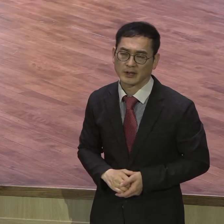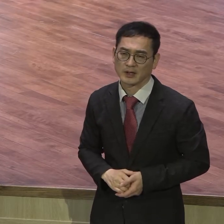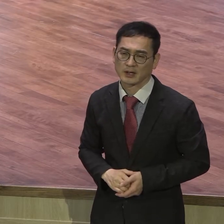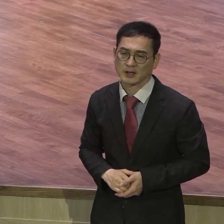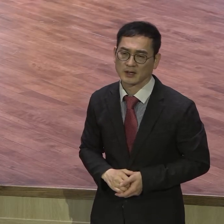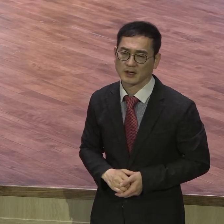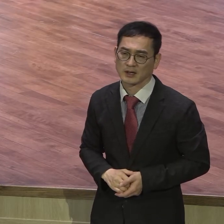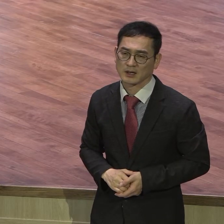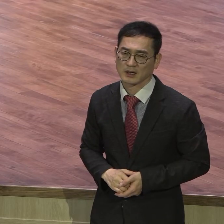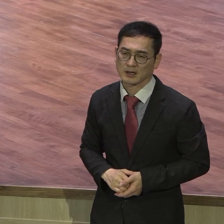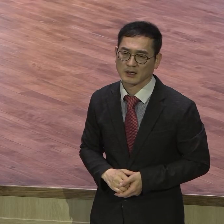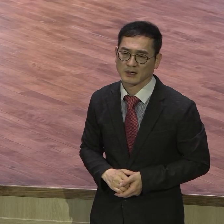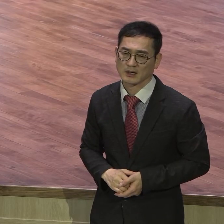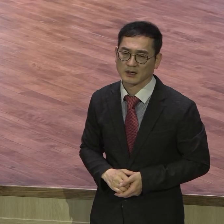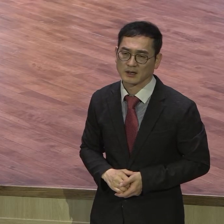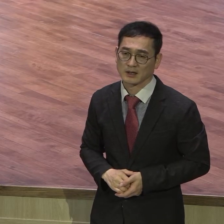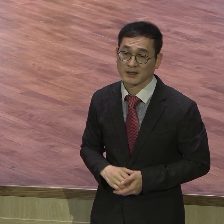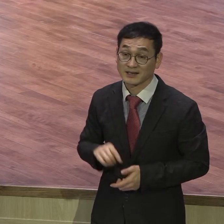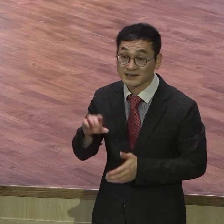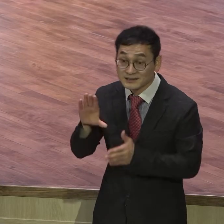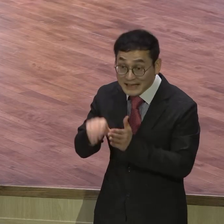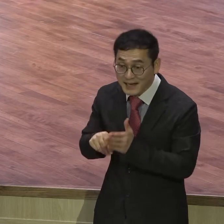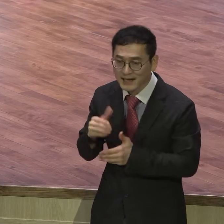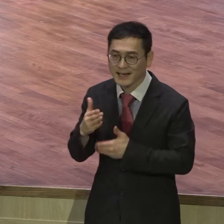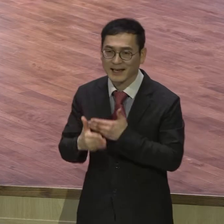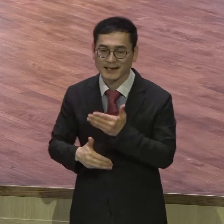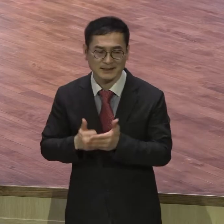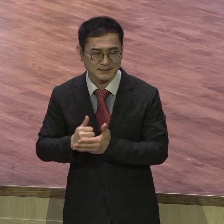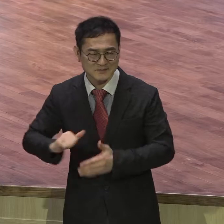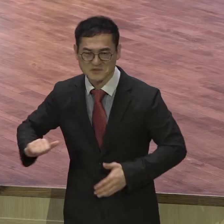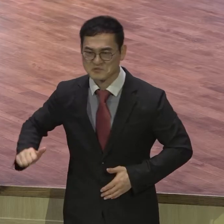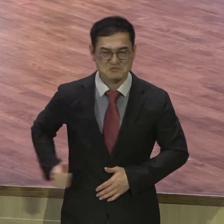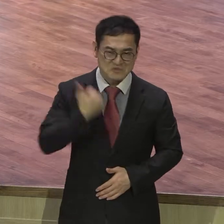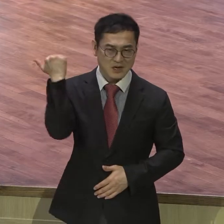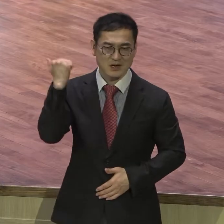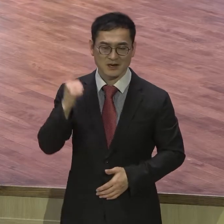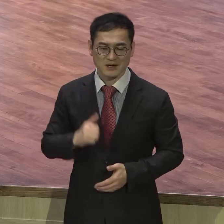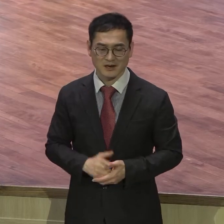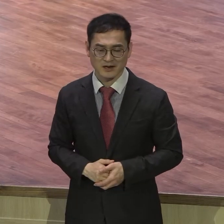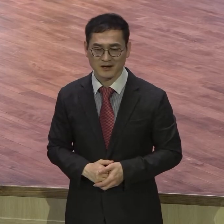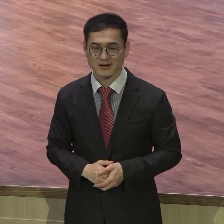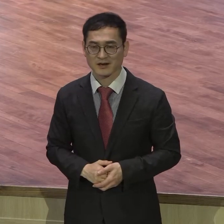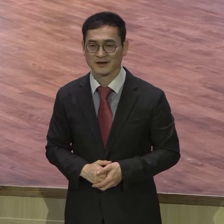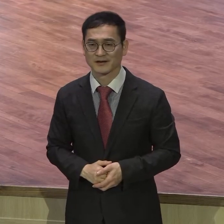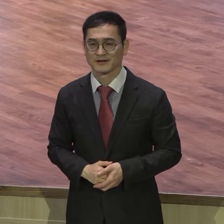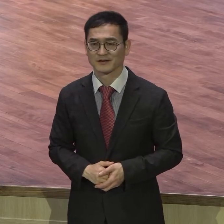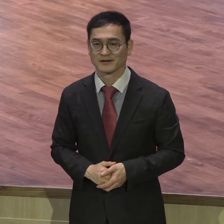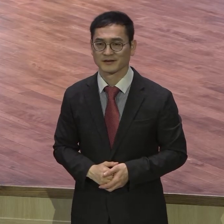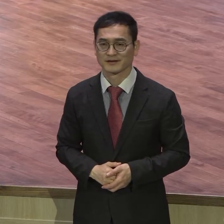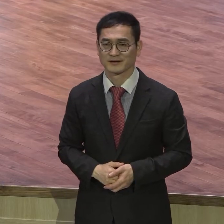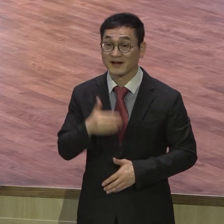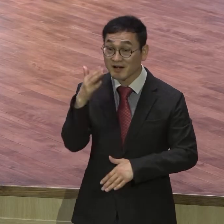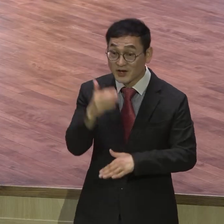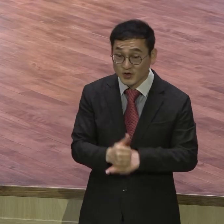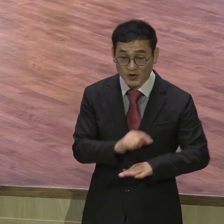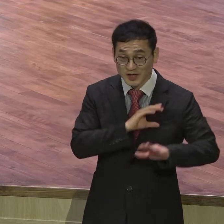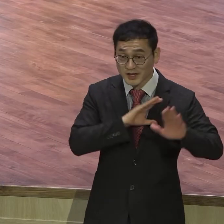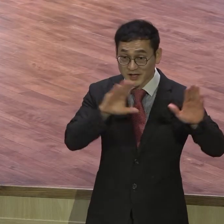하나님의 진노를 초래했고 결국 믿음의 복을 한 요수와와 갈렙을 제외한